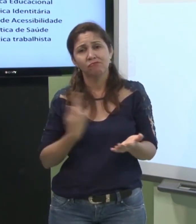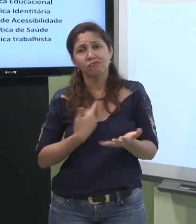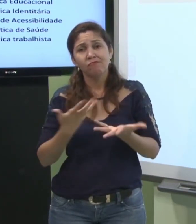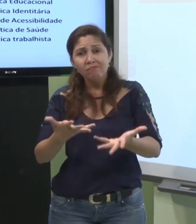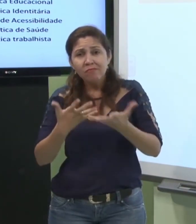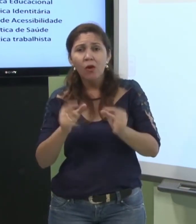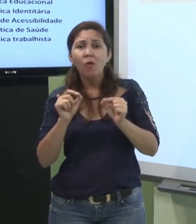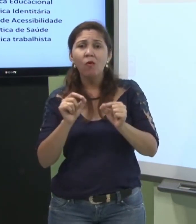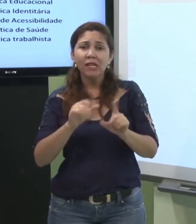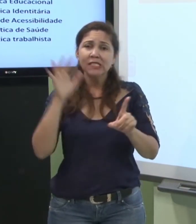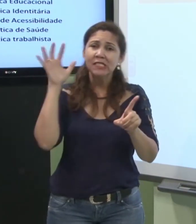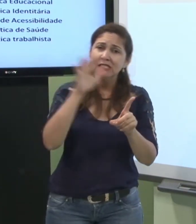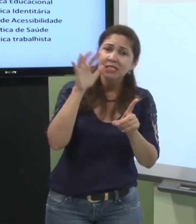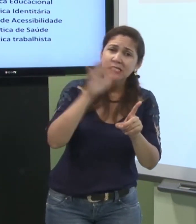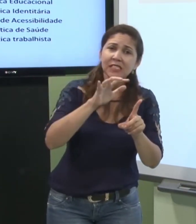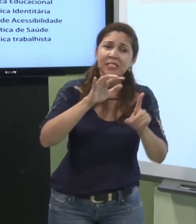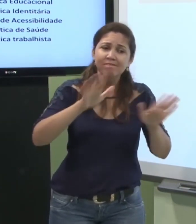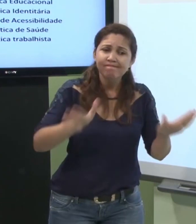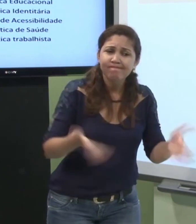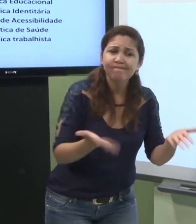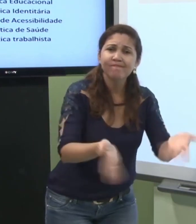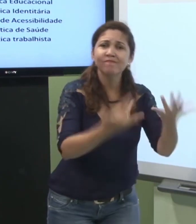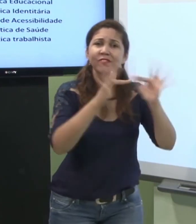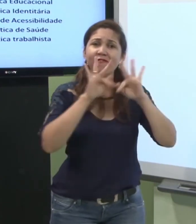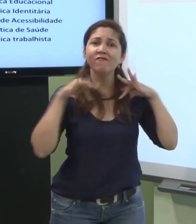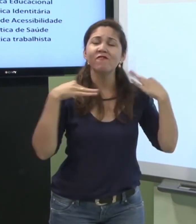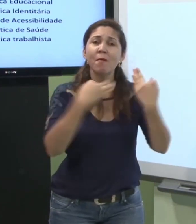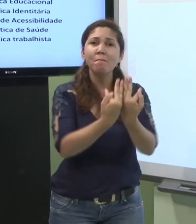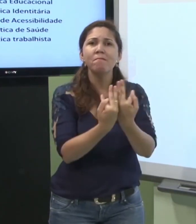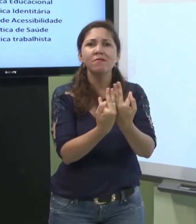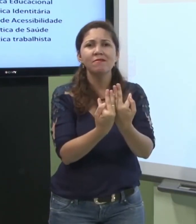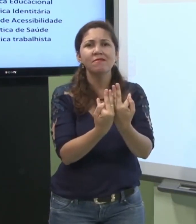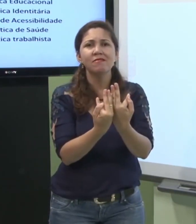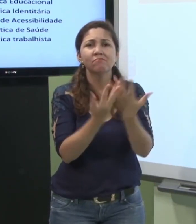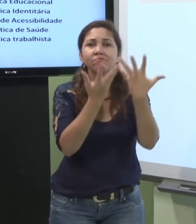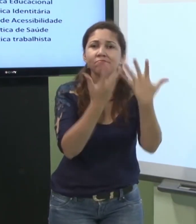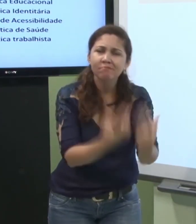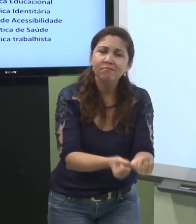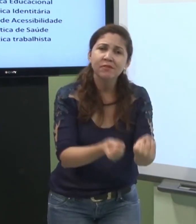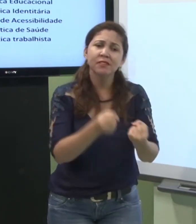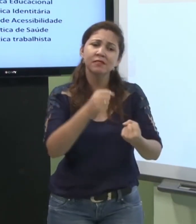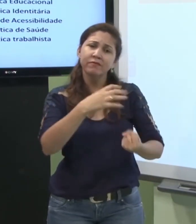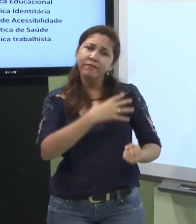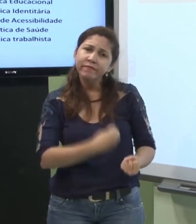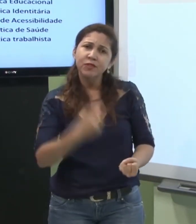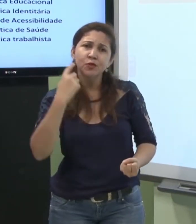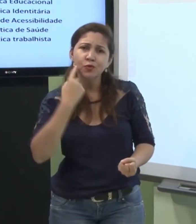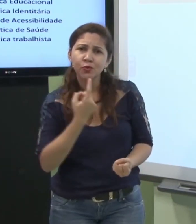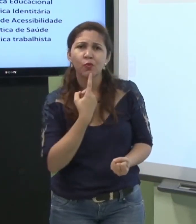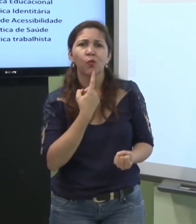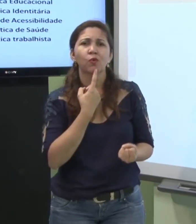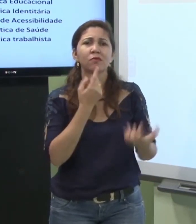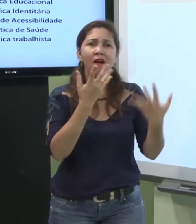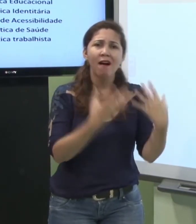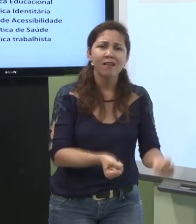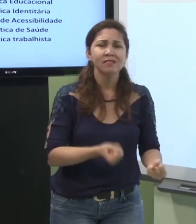faltava desenvolver que precisava haver uma otimização junto a criança junto as